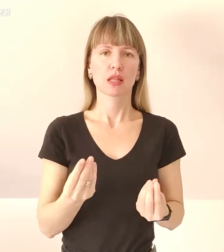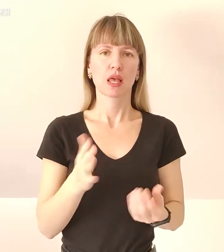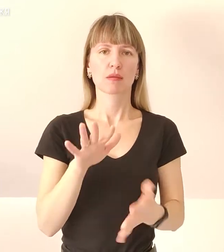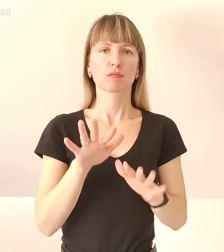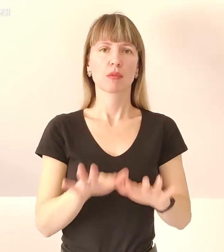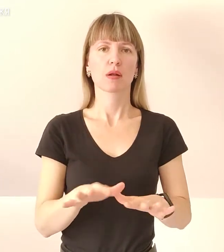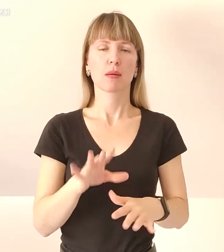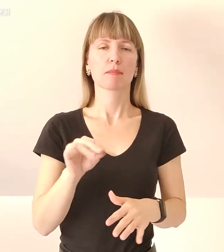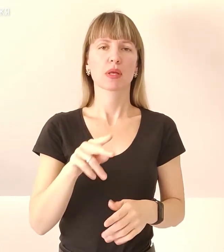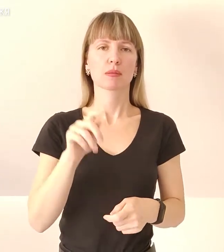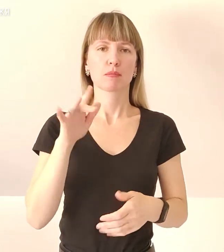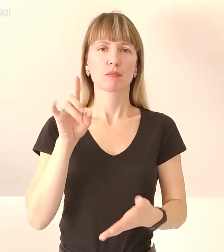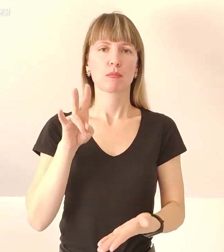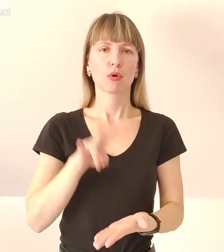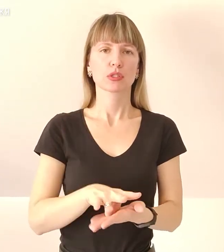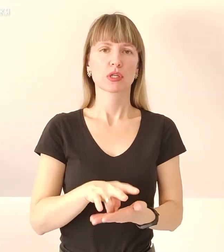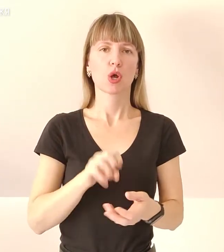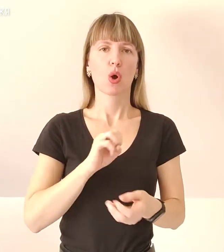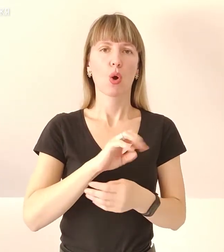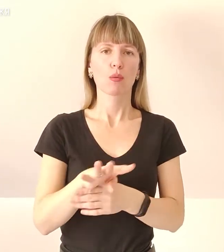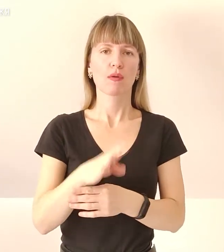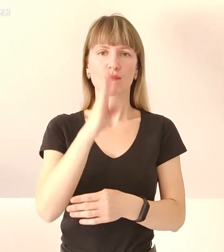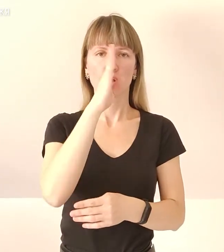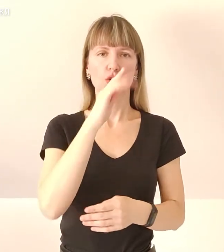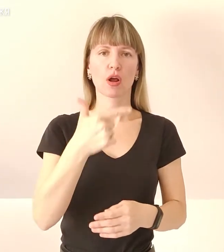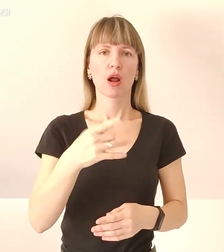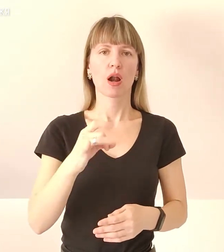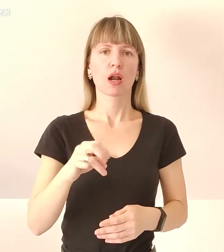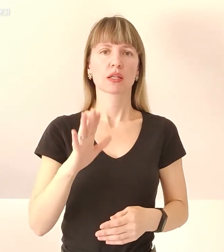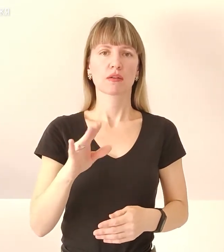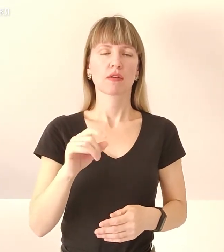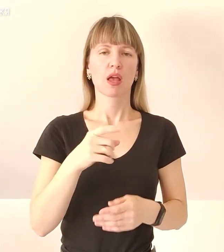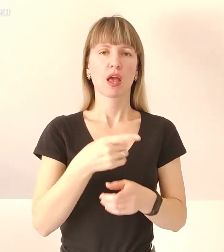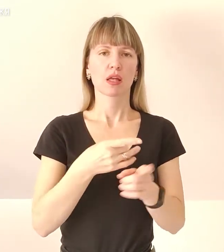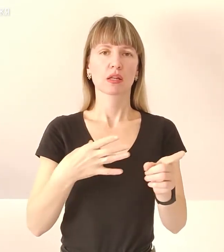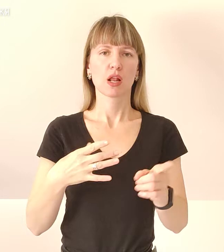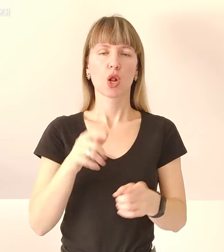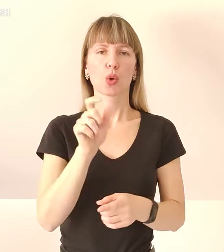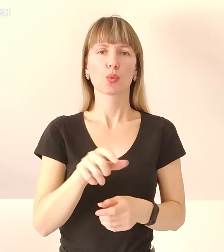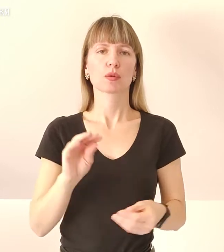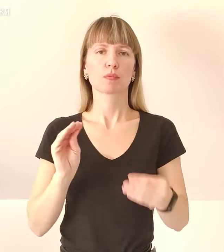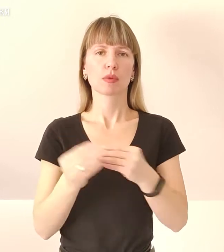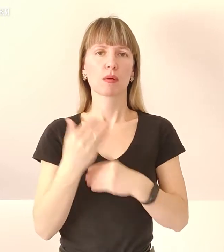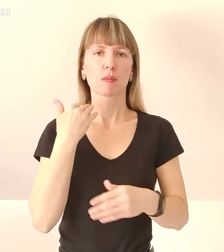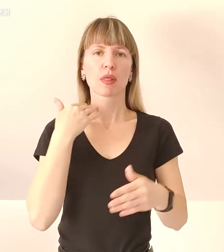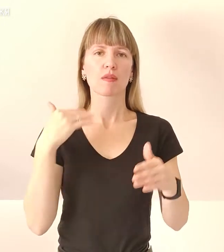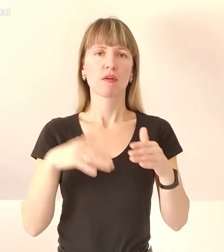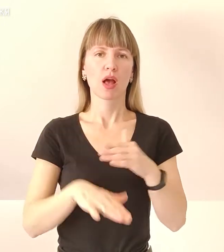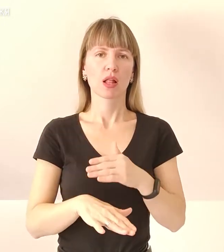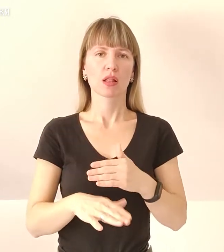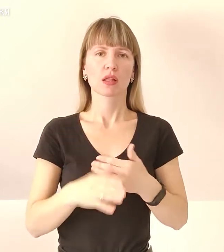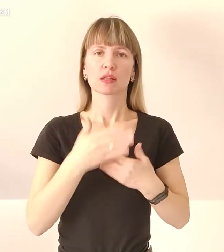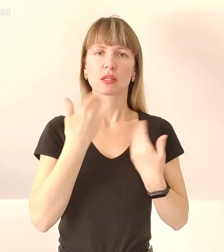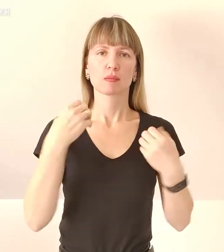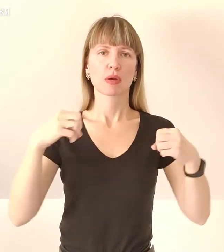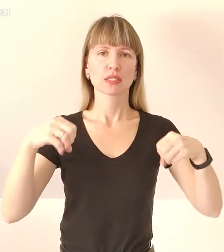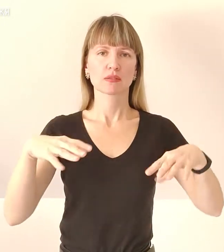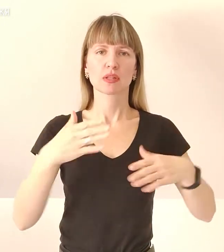під постійними обстрілами ворожих радів та артилерії. Люди ховаються у підвалах, немає світла, немає зв